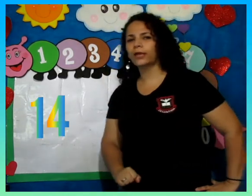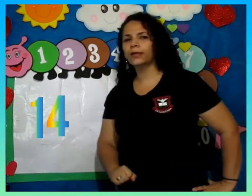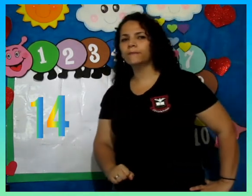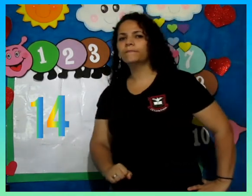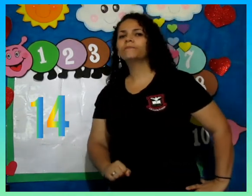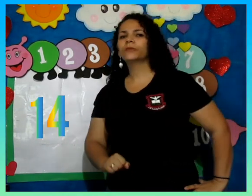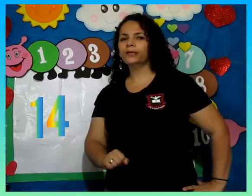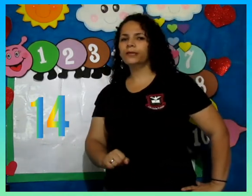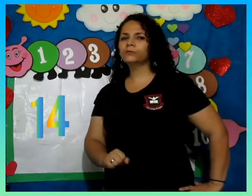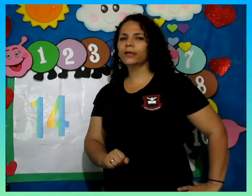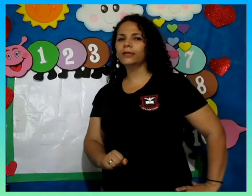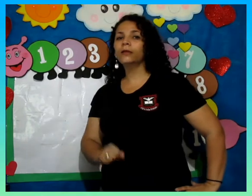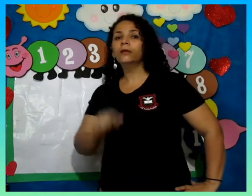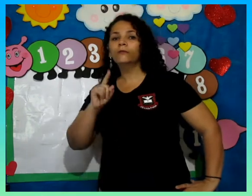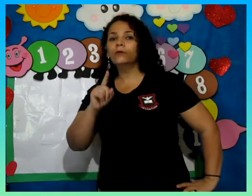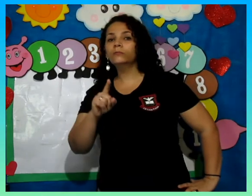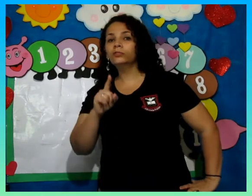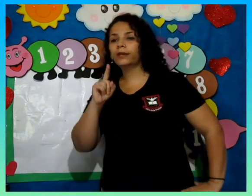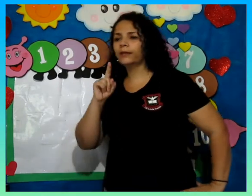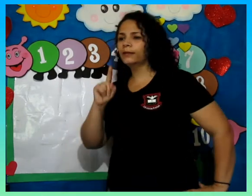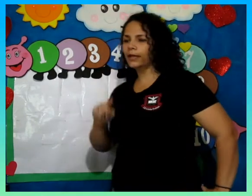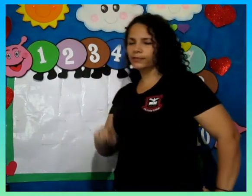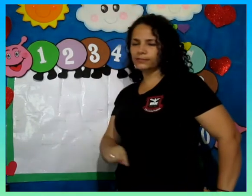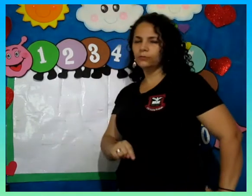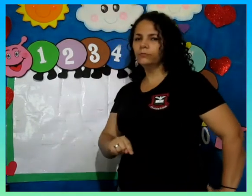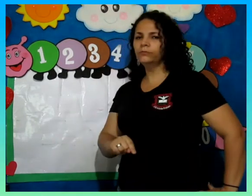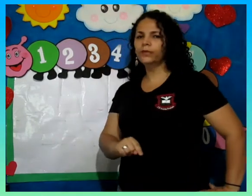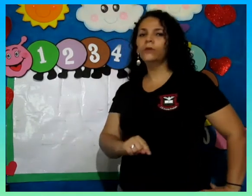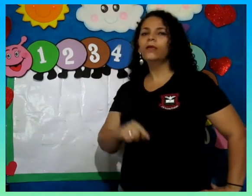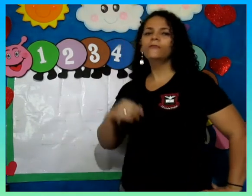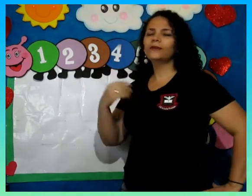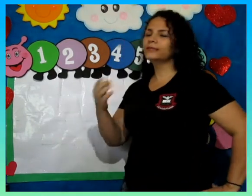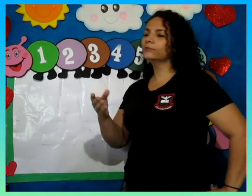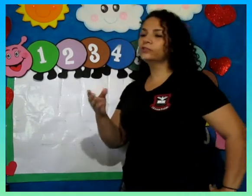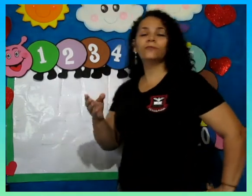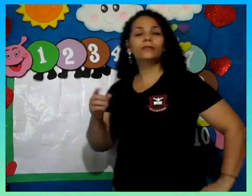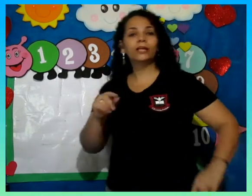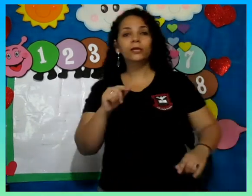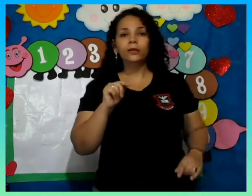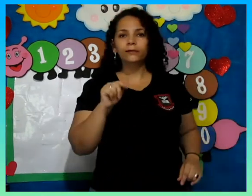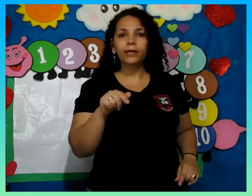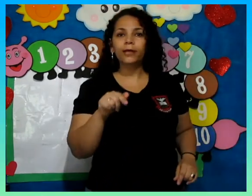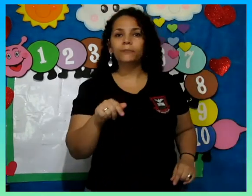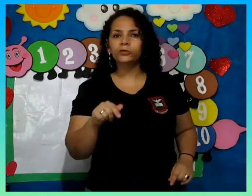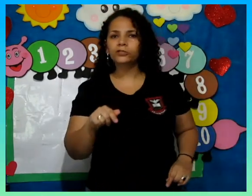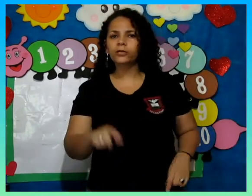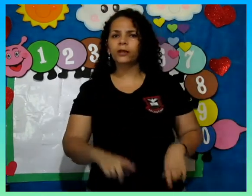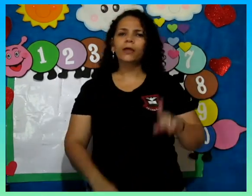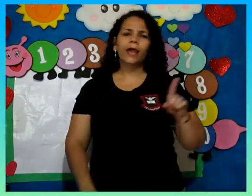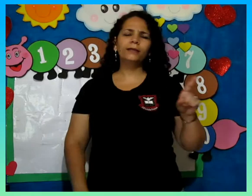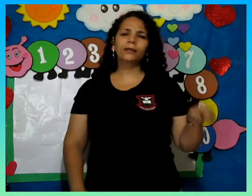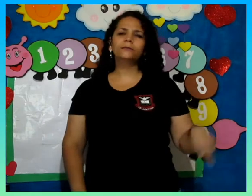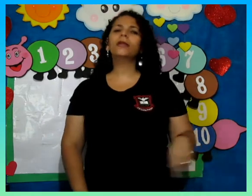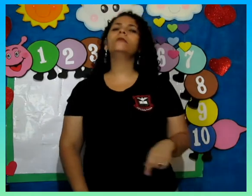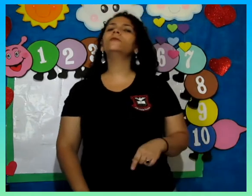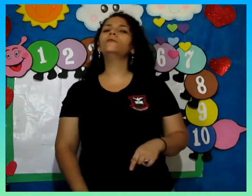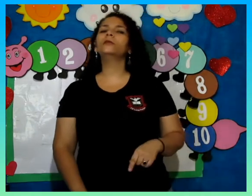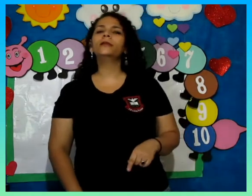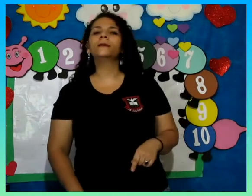E isso aí, vamos treinar esse número fazendo a atividade lá na apostila. A gente tem uma folhinha